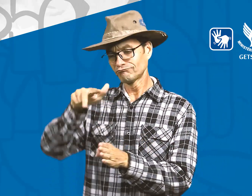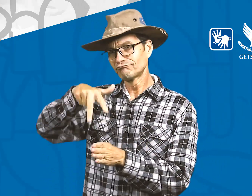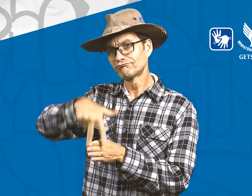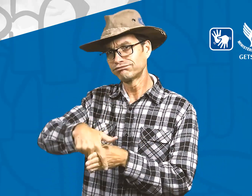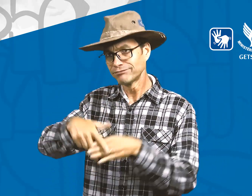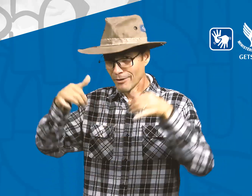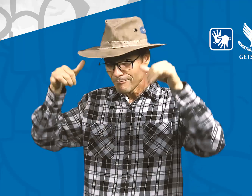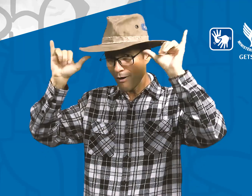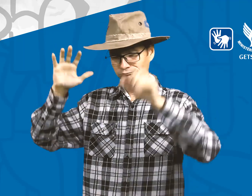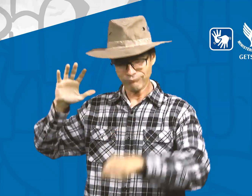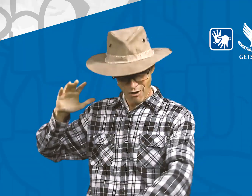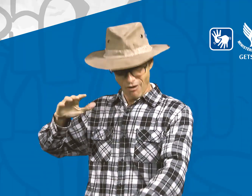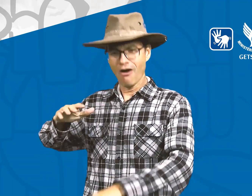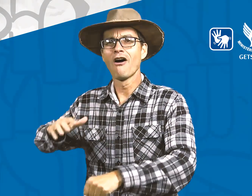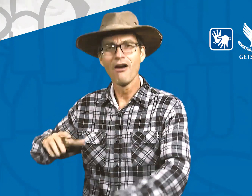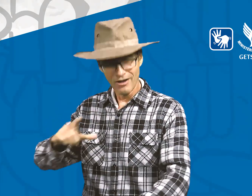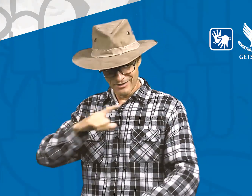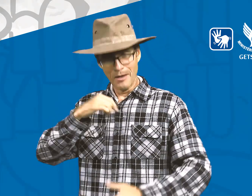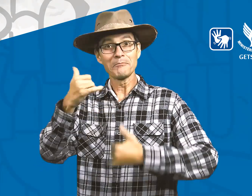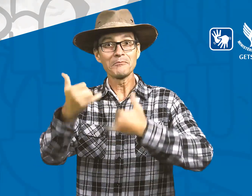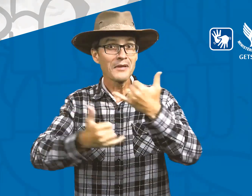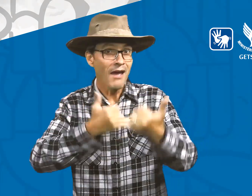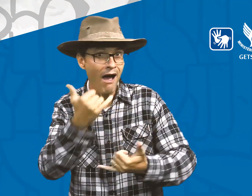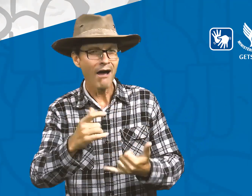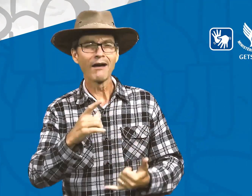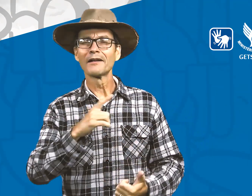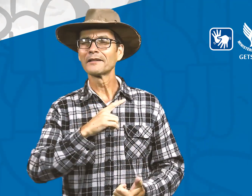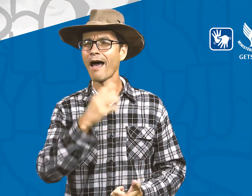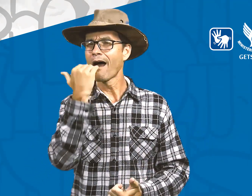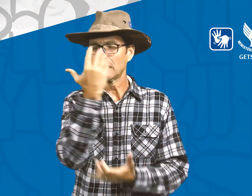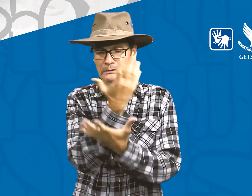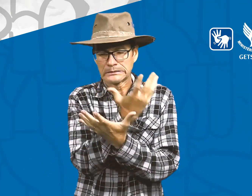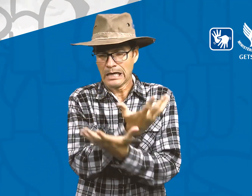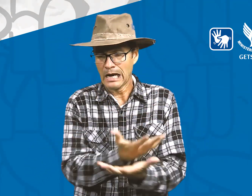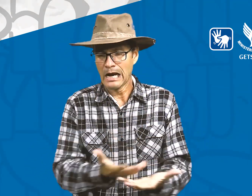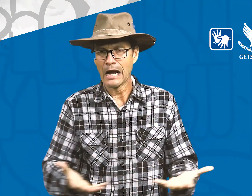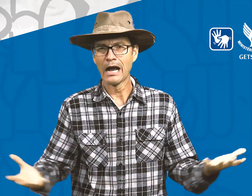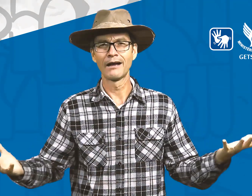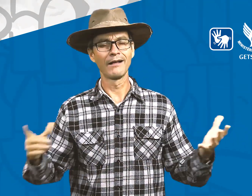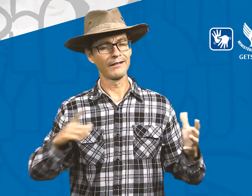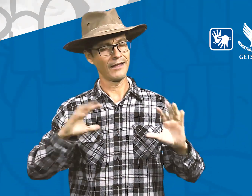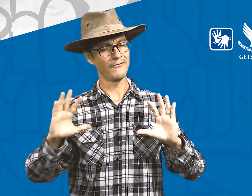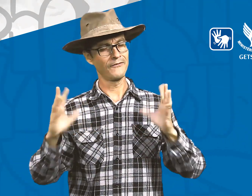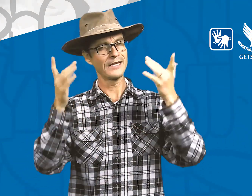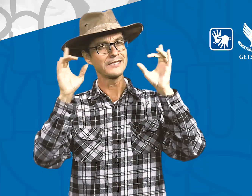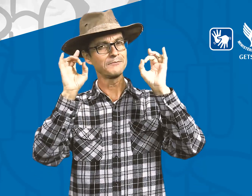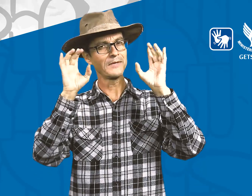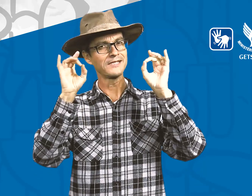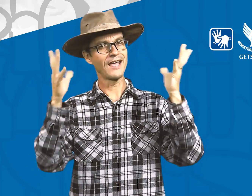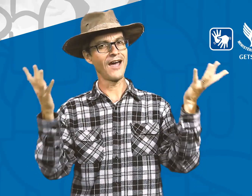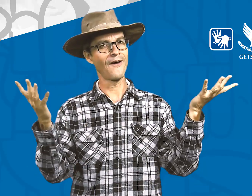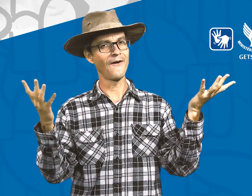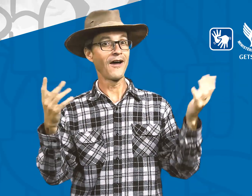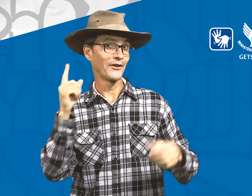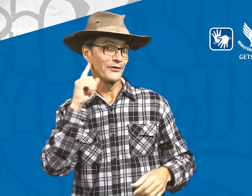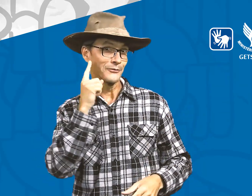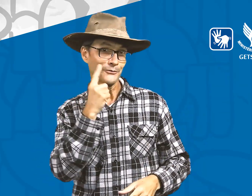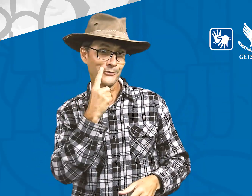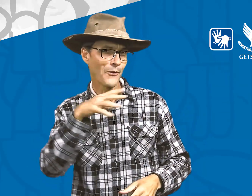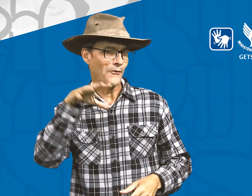Teremos o touro mecânico, várias brincadeiras, comida à vontade. Será uma linda festa, especial para